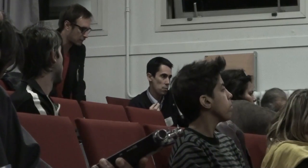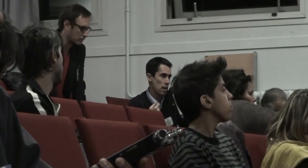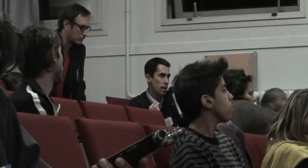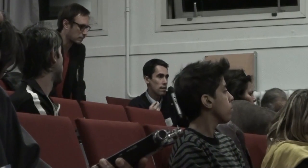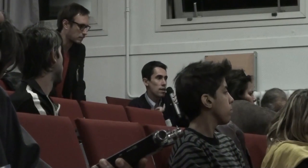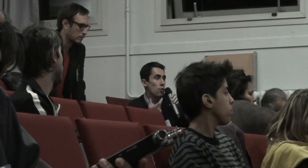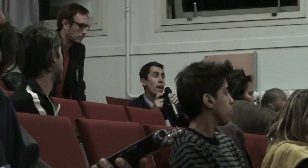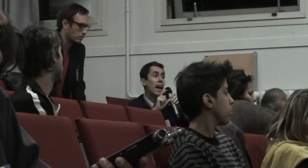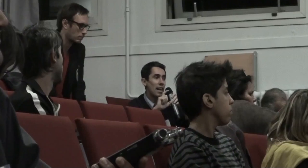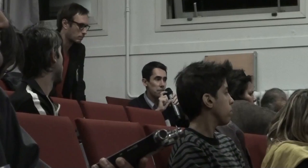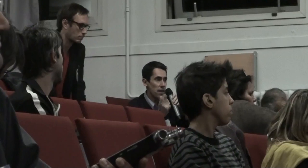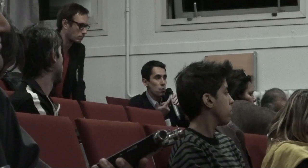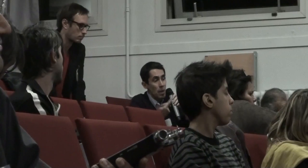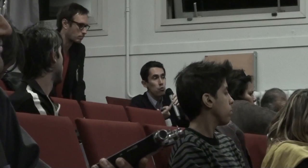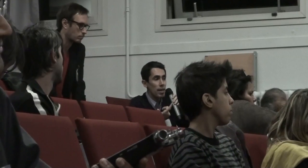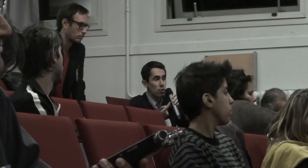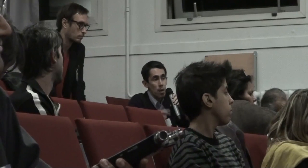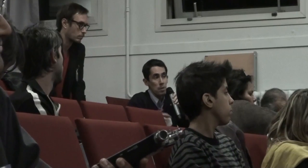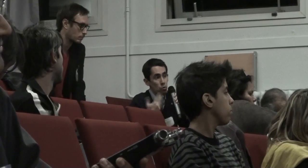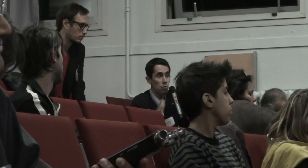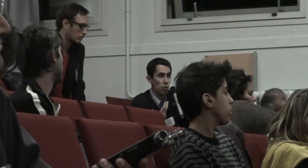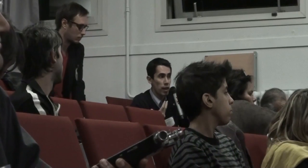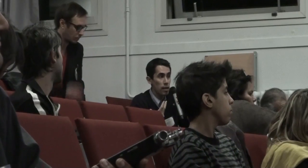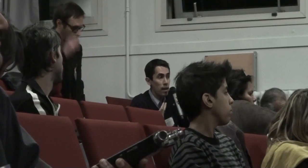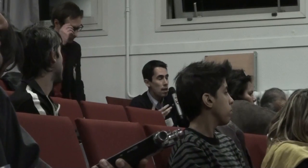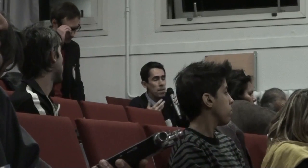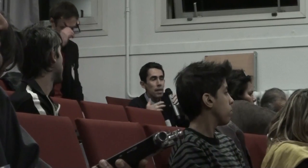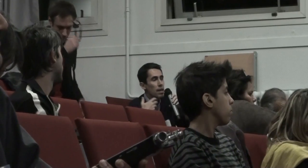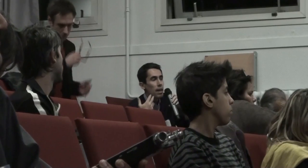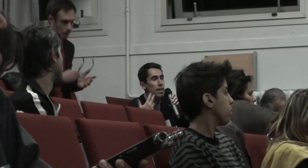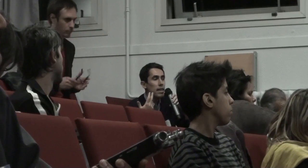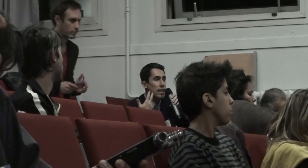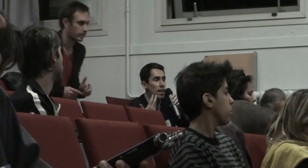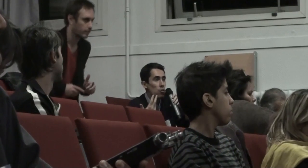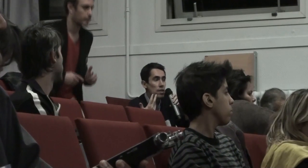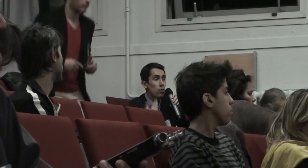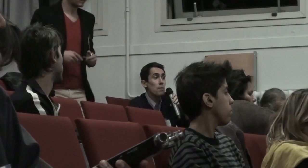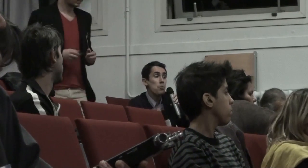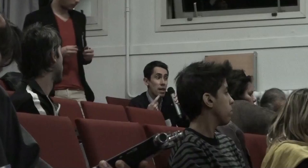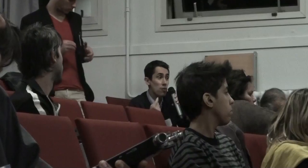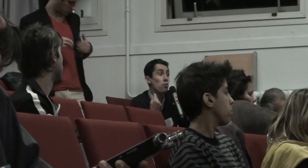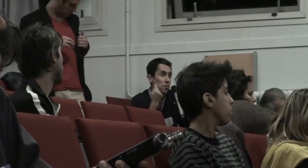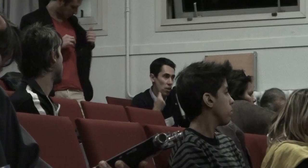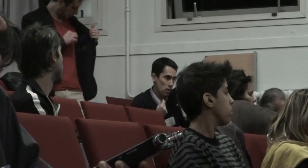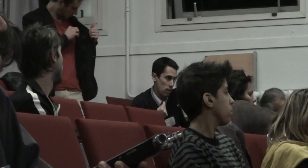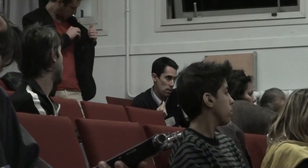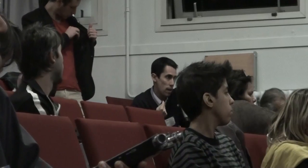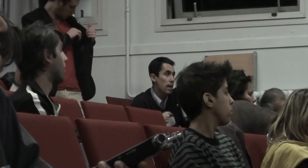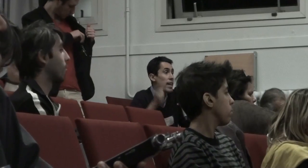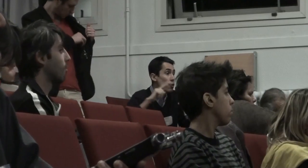mobile c'est à dire que à la fois ils n'ont pas le choix quelque part parce que tout le monde en a un mais il est ouvert aussi que la plupart des gens veulent un téléphone et